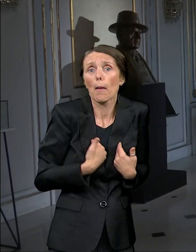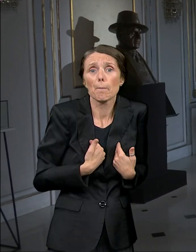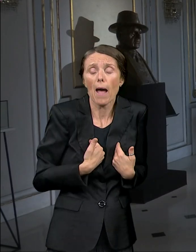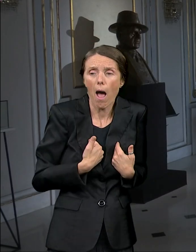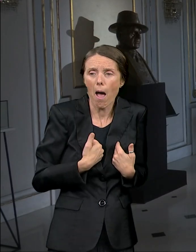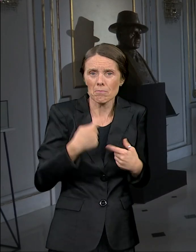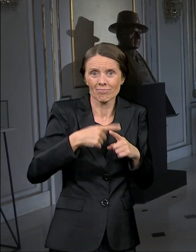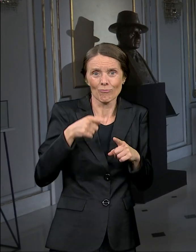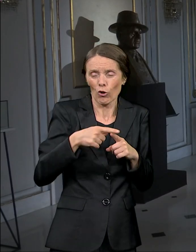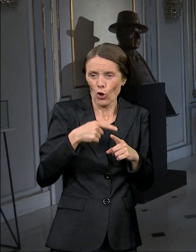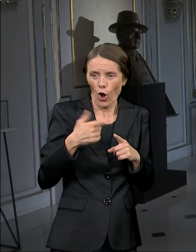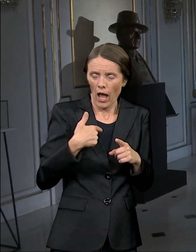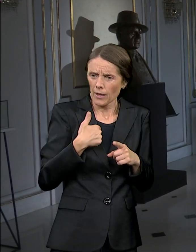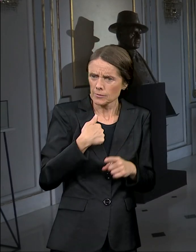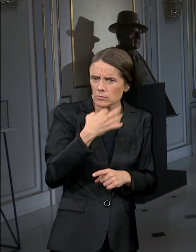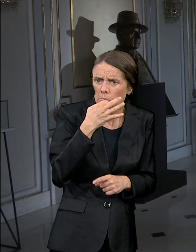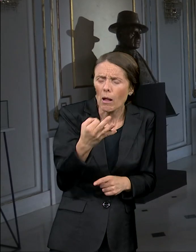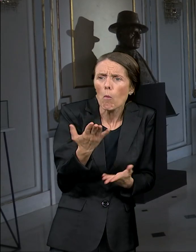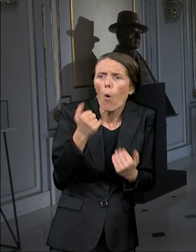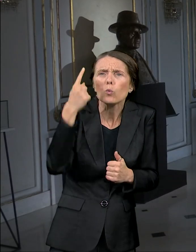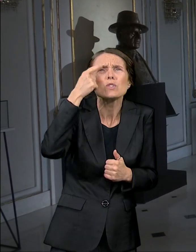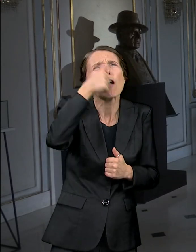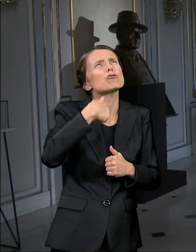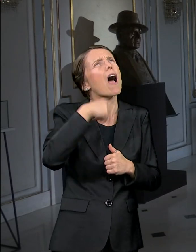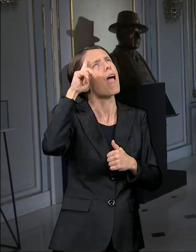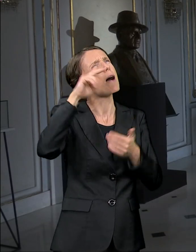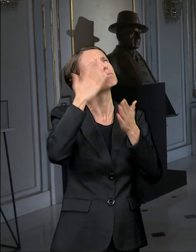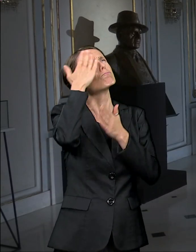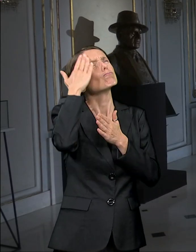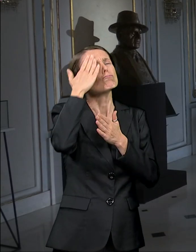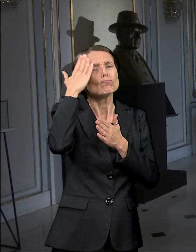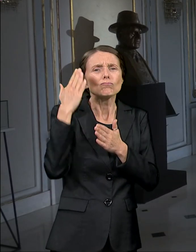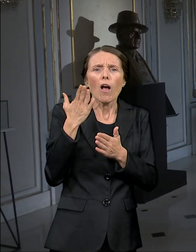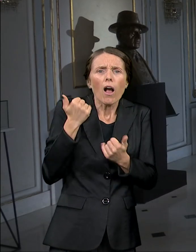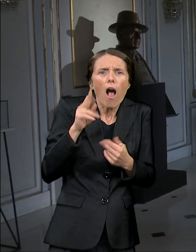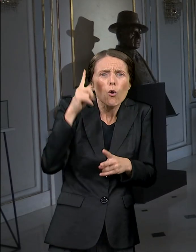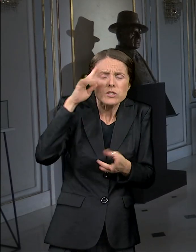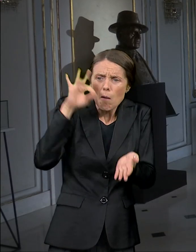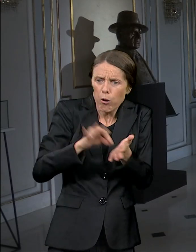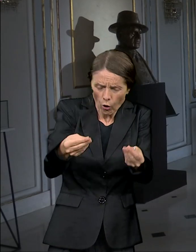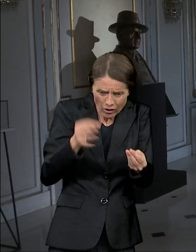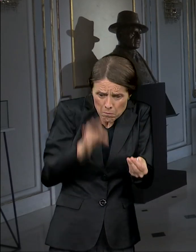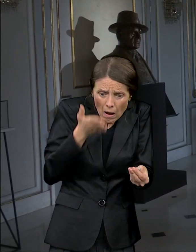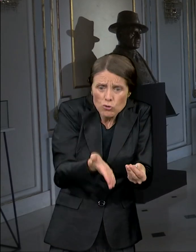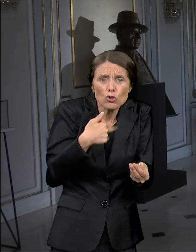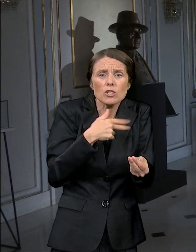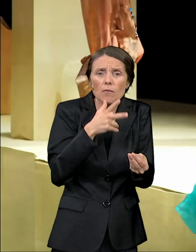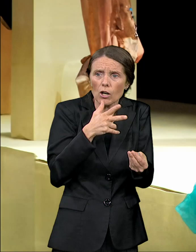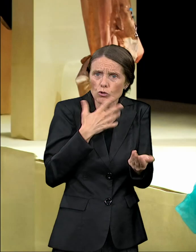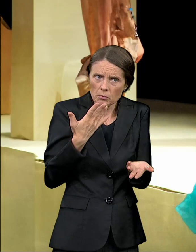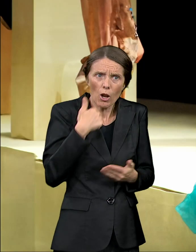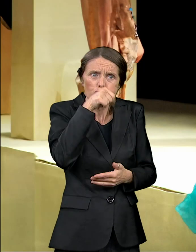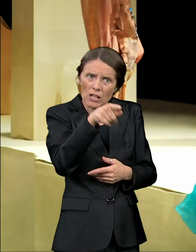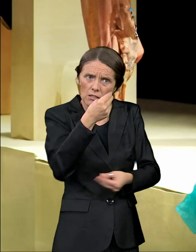otkud je to da tačno pogodi moj misao? Pa kaže, bila sam na eksplikaciji. To je prvo sećanje na Bucu.